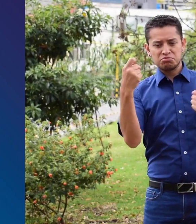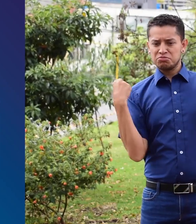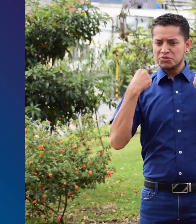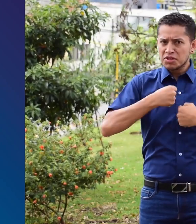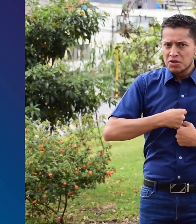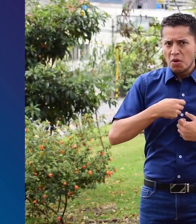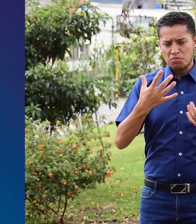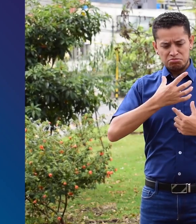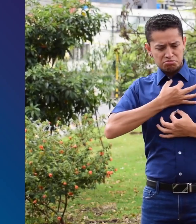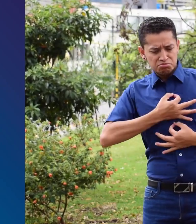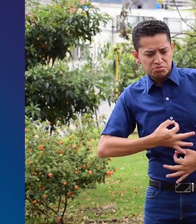lucir cualquier prenda con este color.